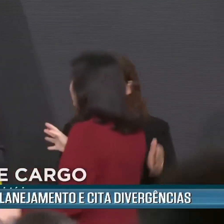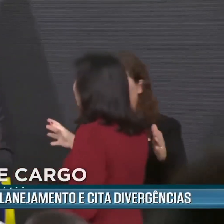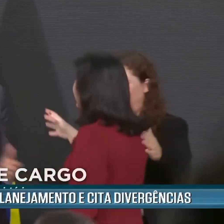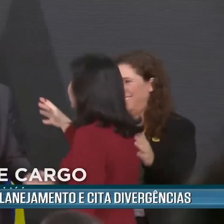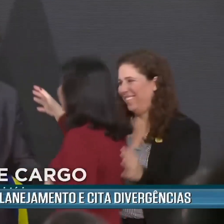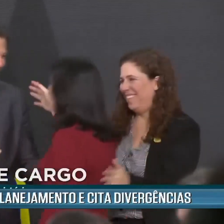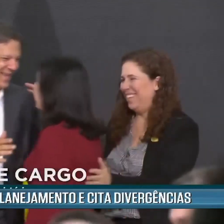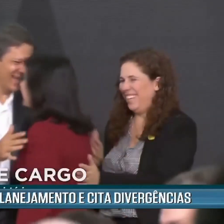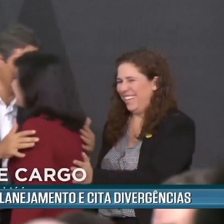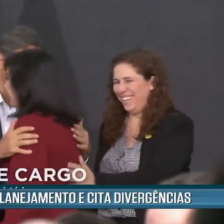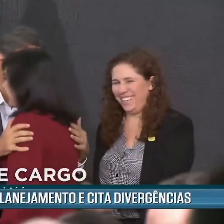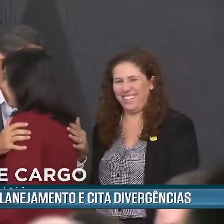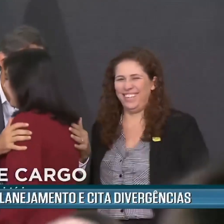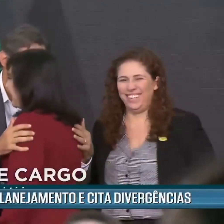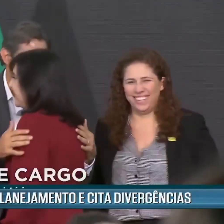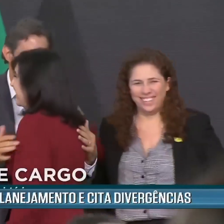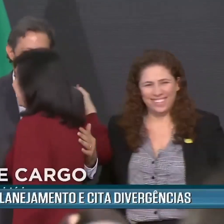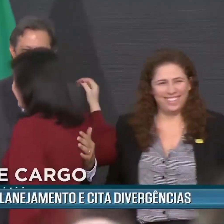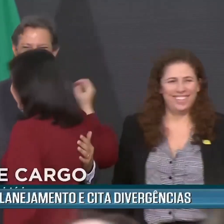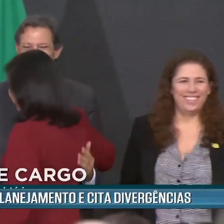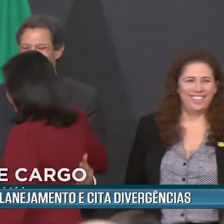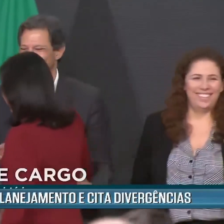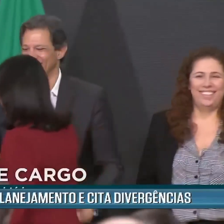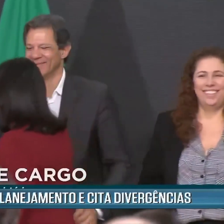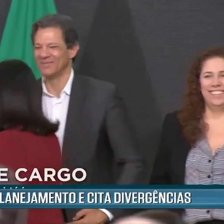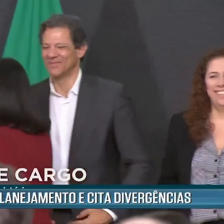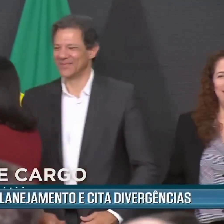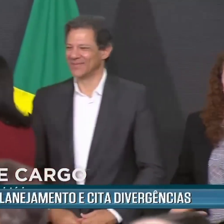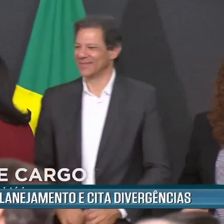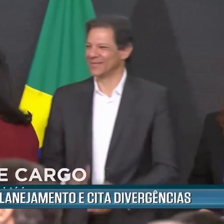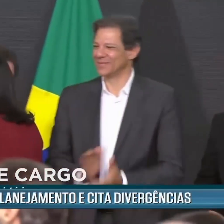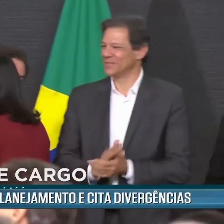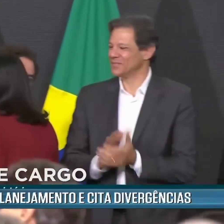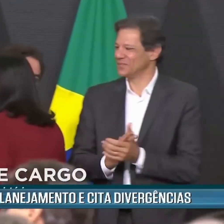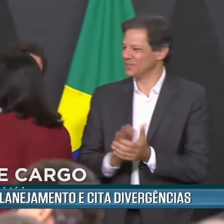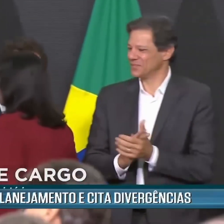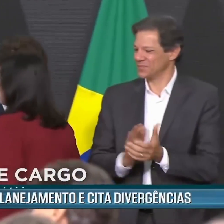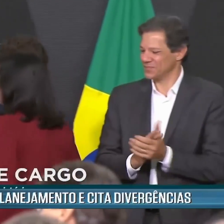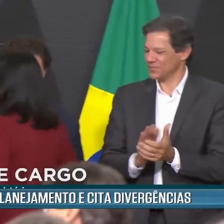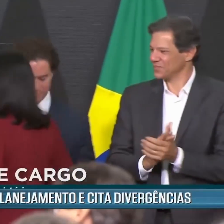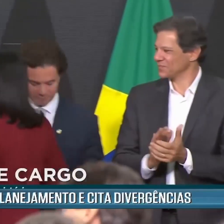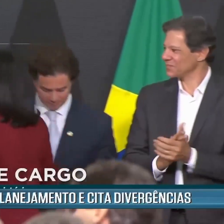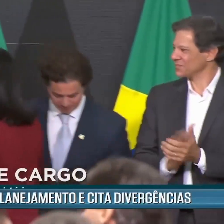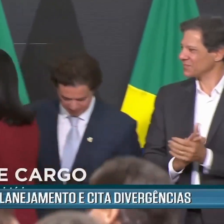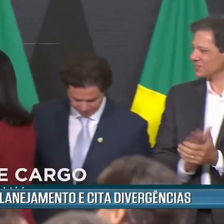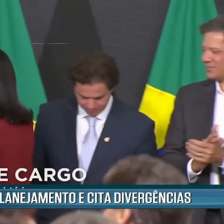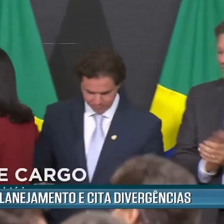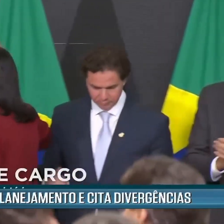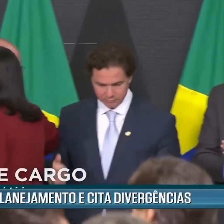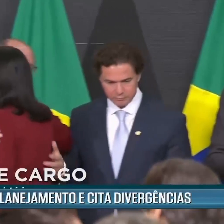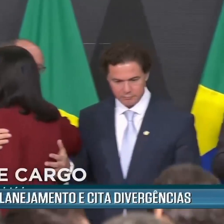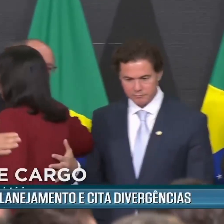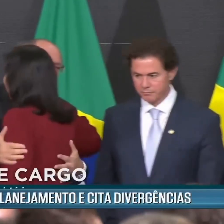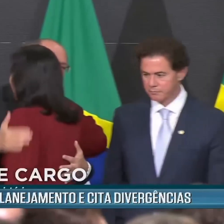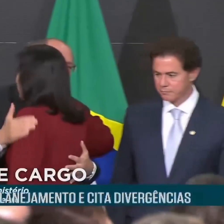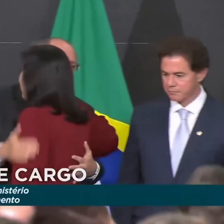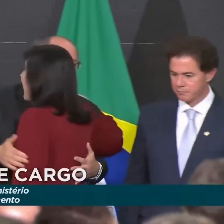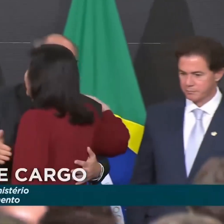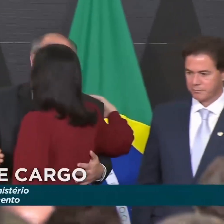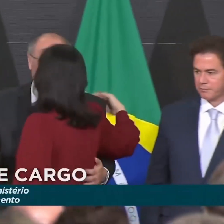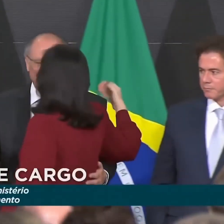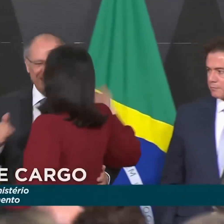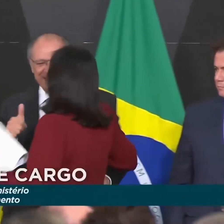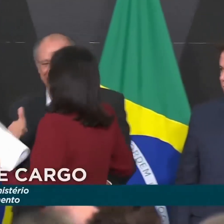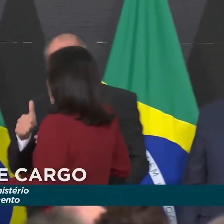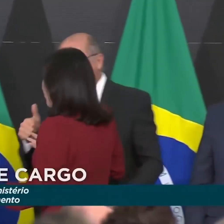contou com a presença do ministro da Fazenda, Fernando Haddad, do vice-presidente e ministro do Desenvolvimento, Indústria, Comércio e